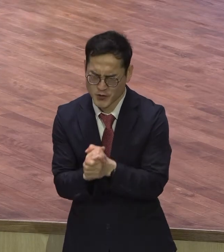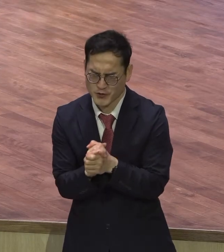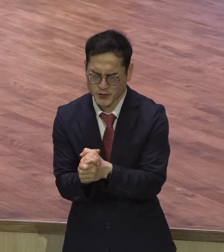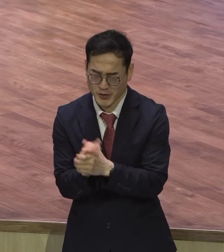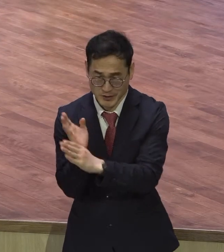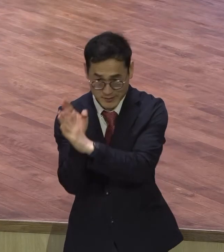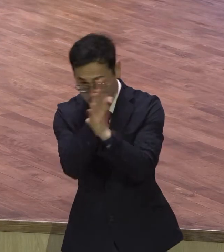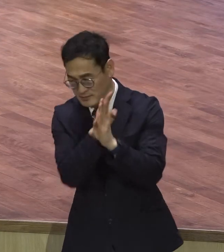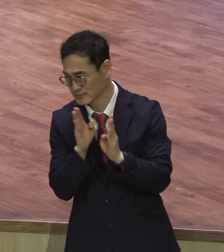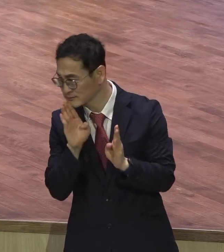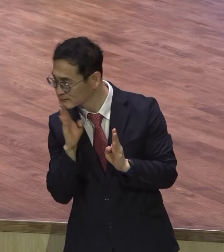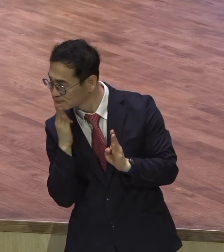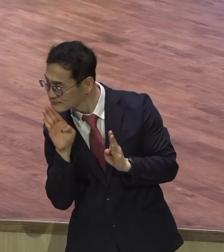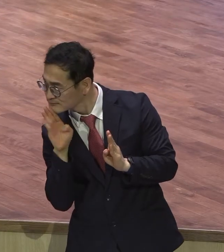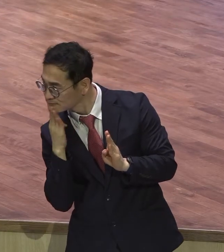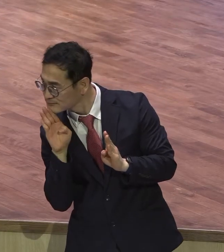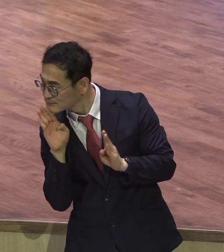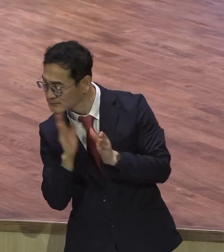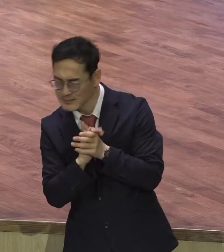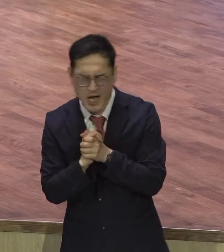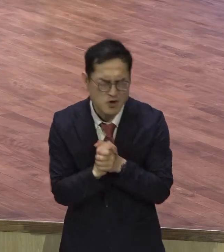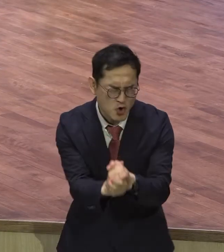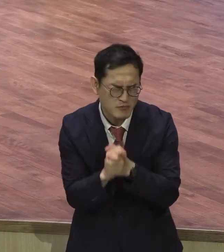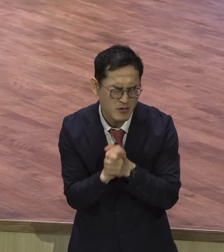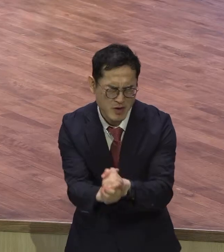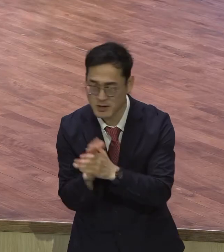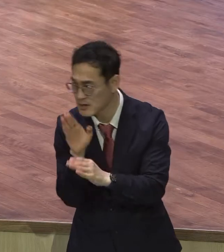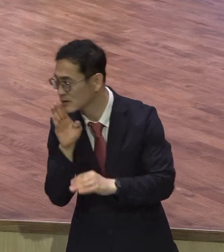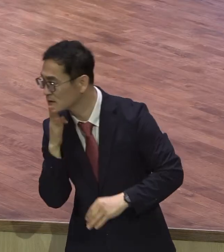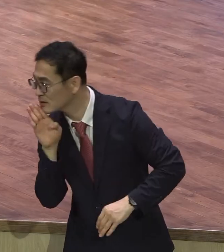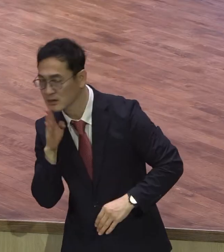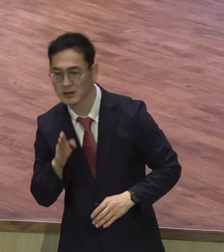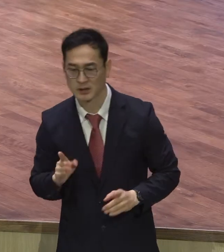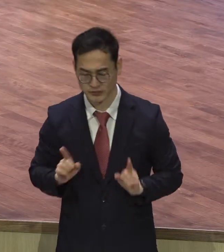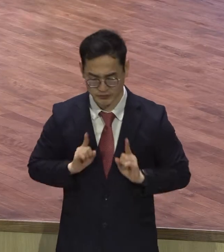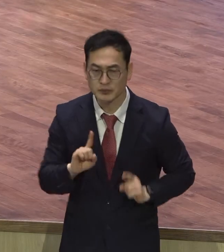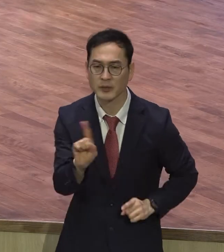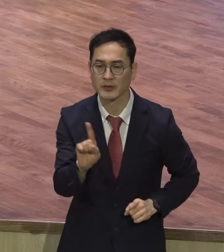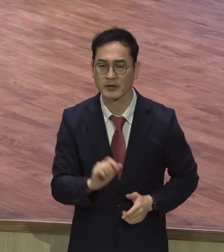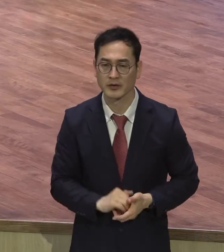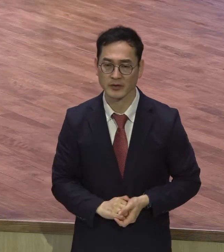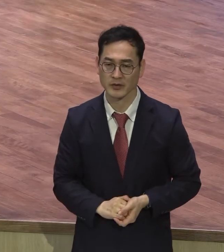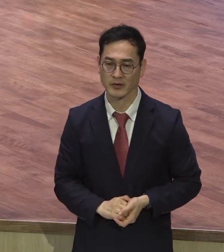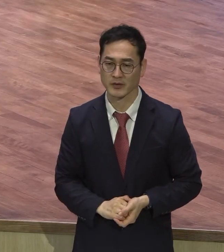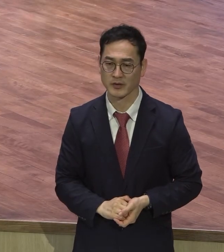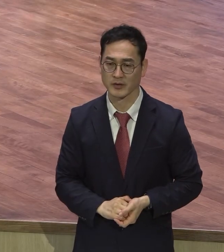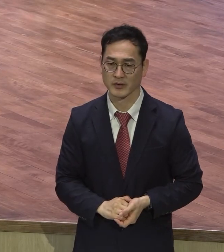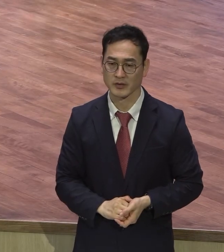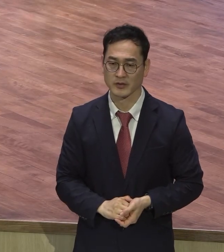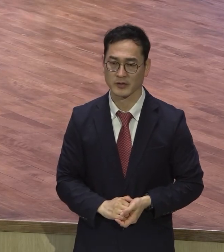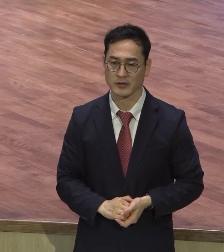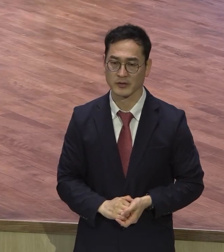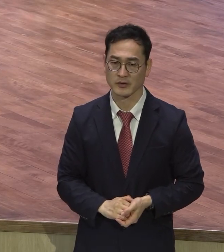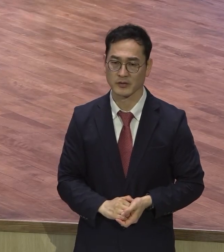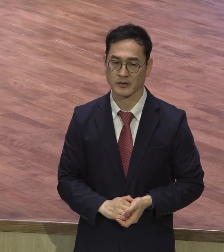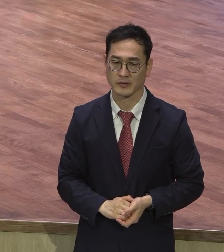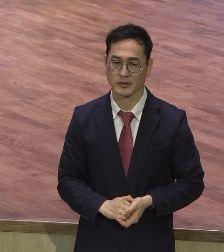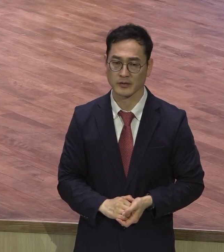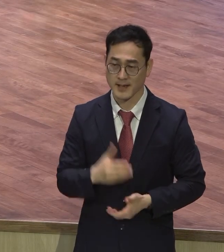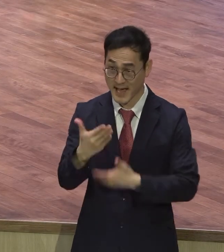말은 좋지 기도 제목 먼 기도 제목 있어요 하나님 다 해결해 주시는데 그게